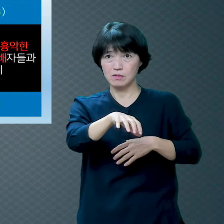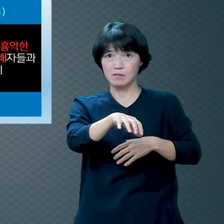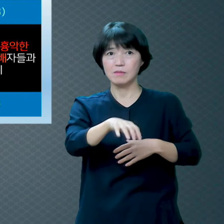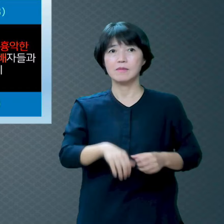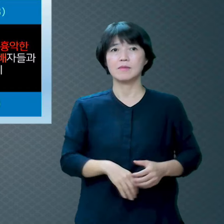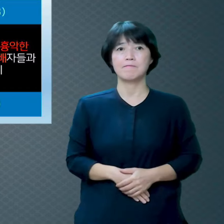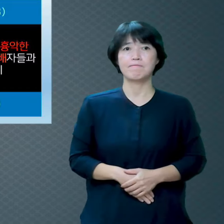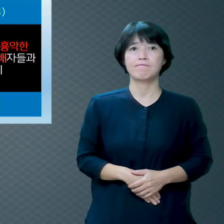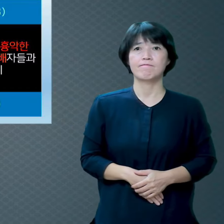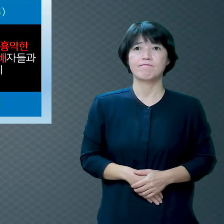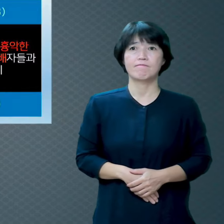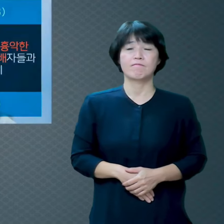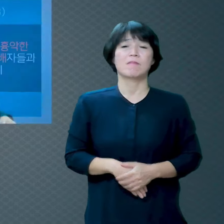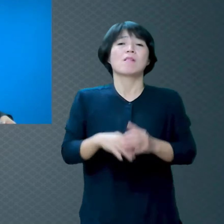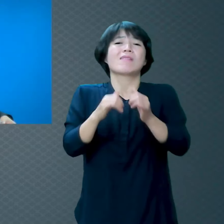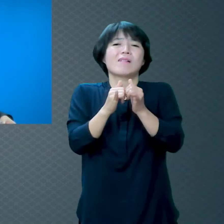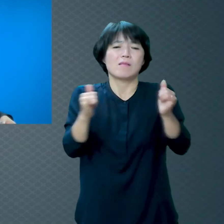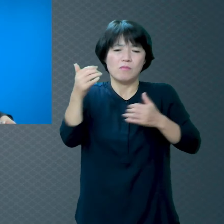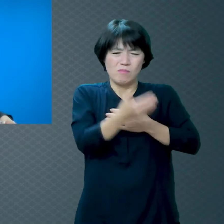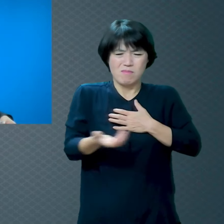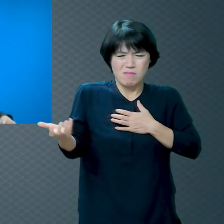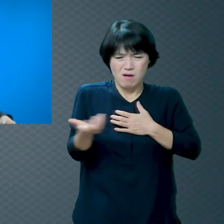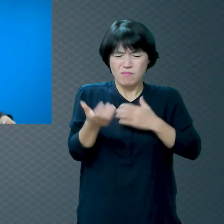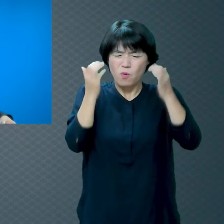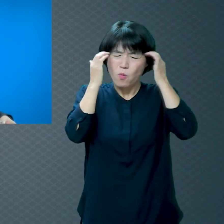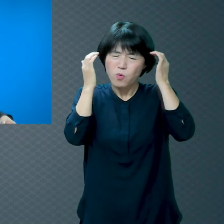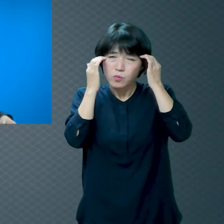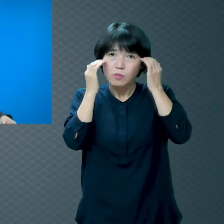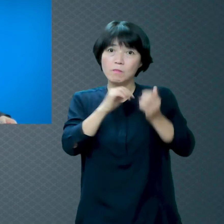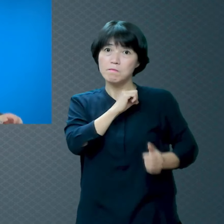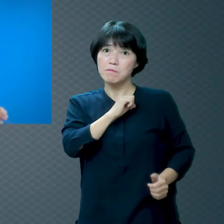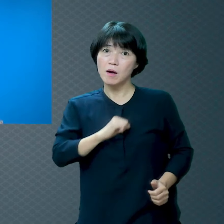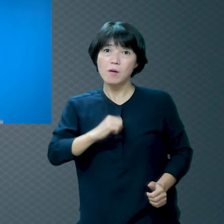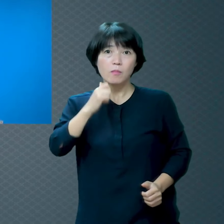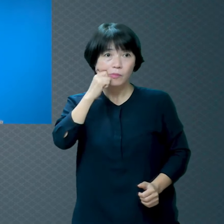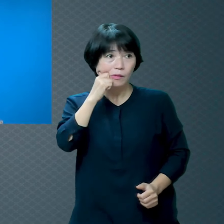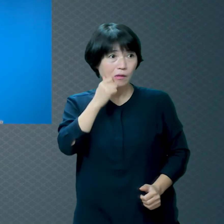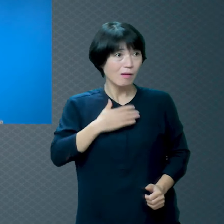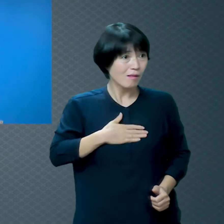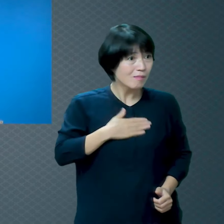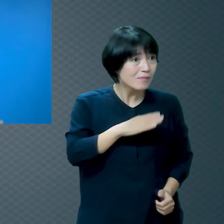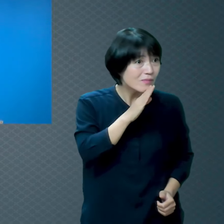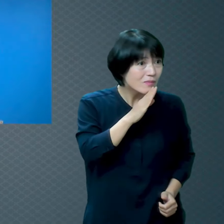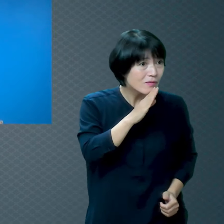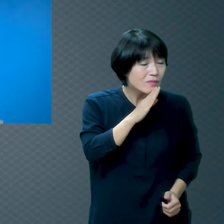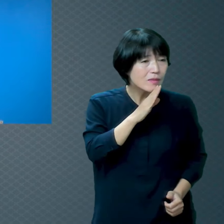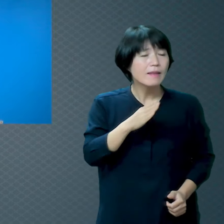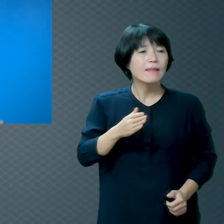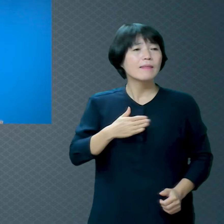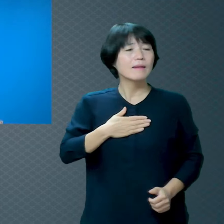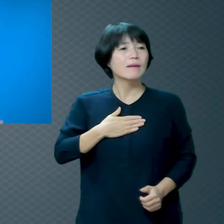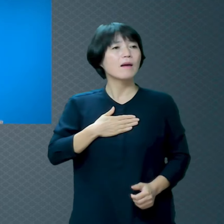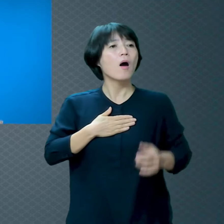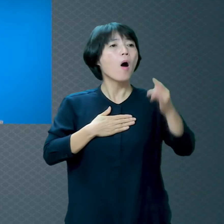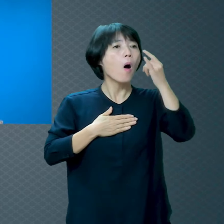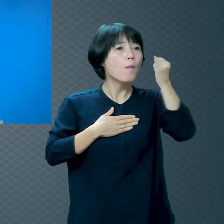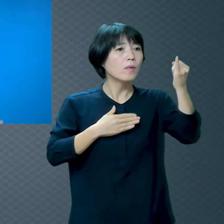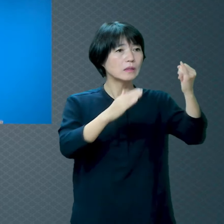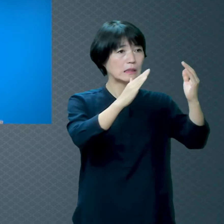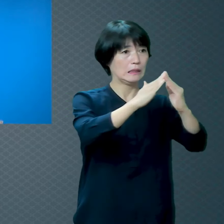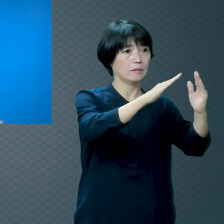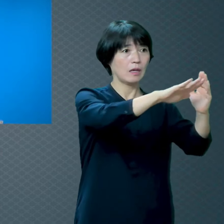아프다는 게 얼마나 힘든지 아시죠 저희 어머님 집안은 당뇨 집안이에요